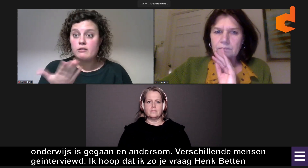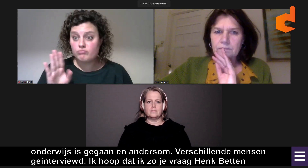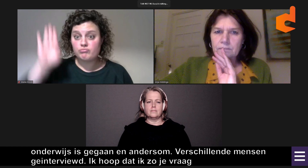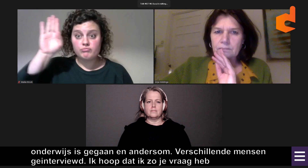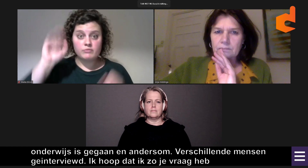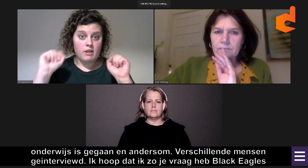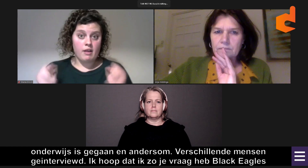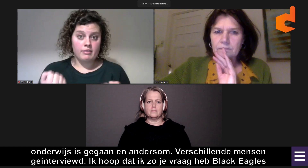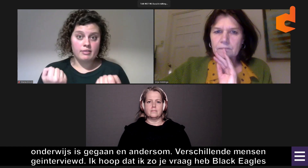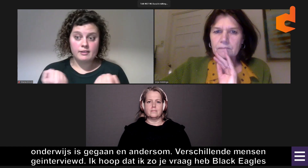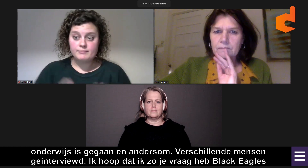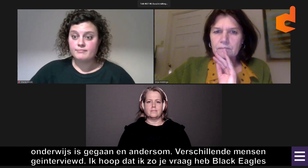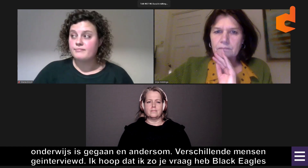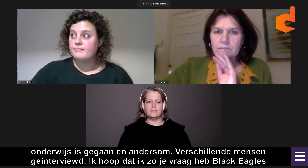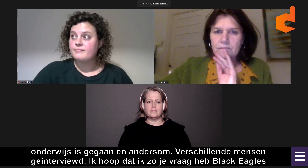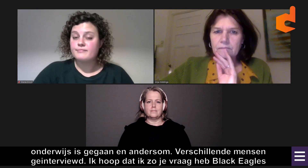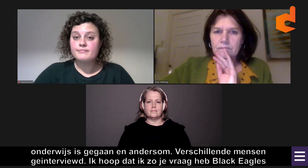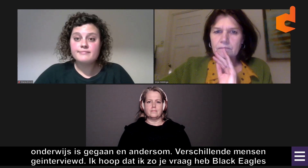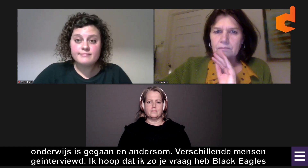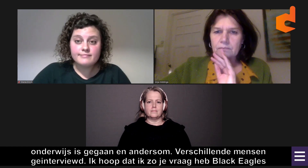Zijn er nog anderen die graag een vraag willen stellen?